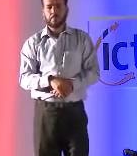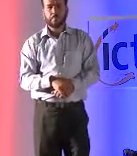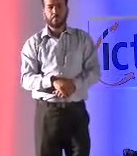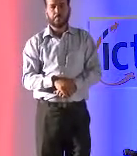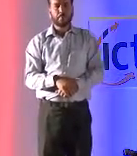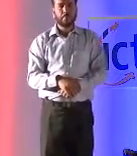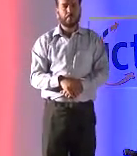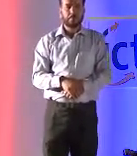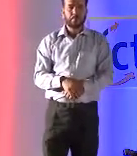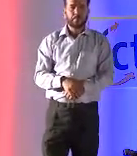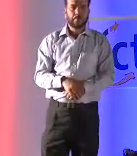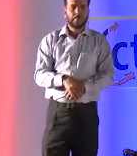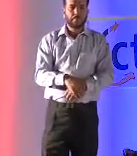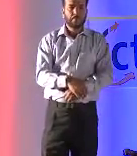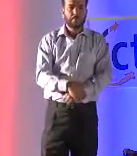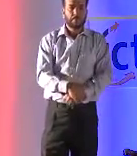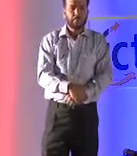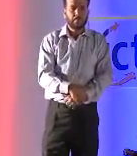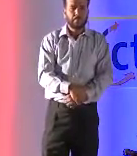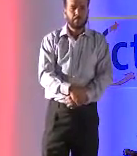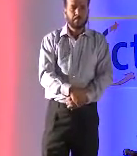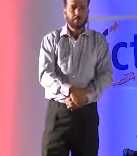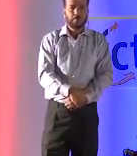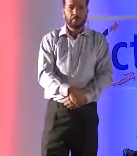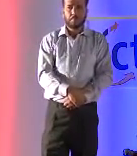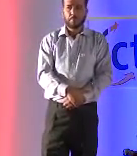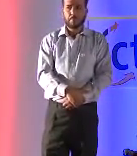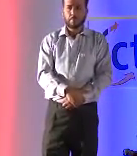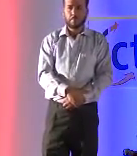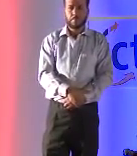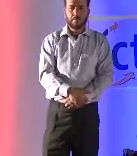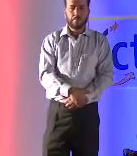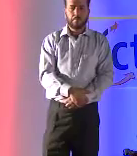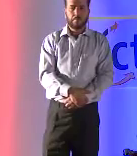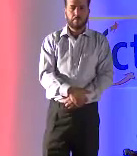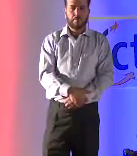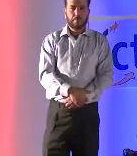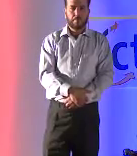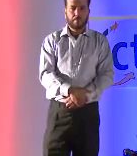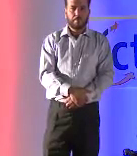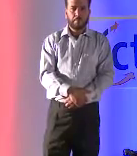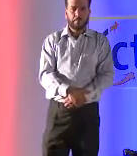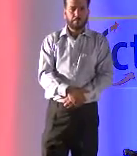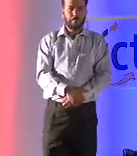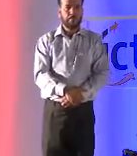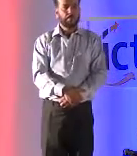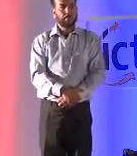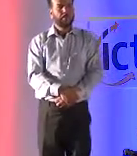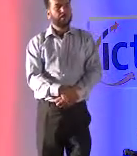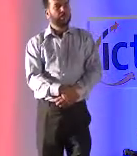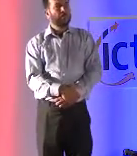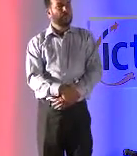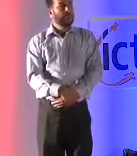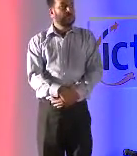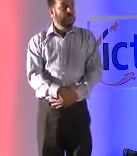ميكروسوف ونحن نتواصل مع انرويد ونحن أيضا لأننا نريد أن